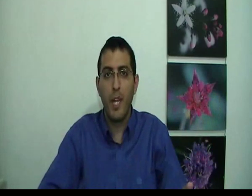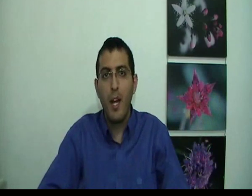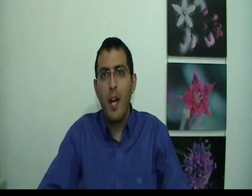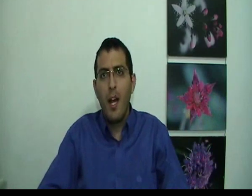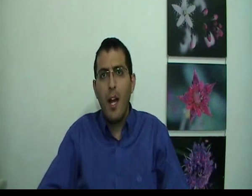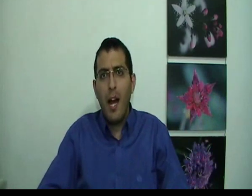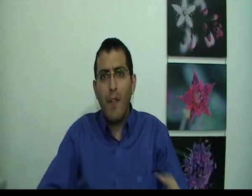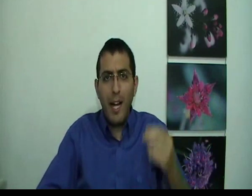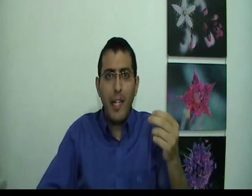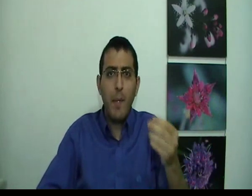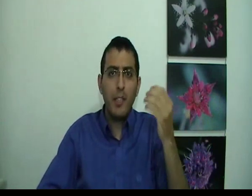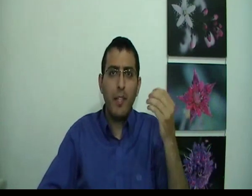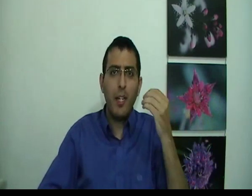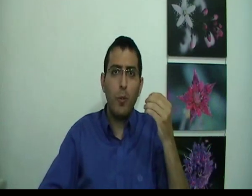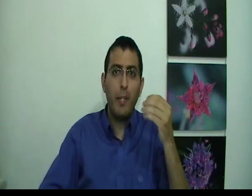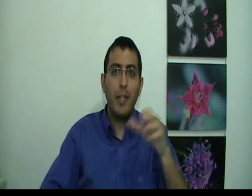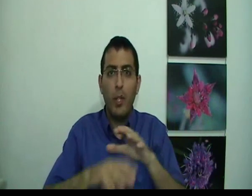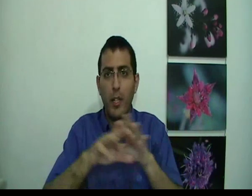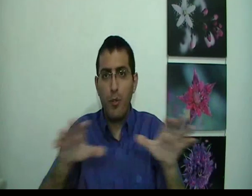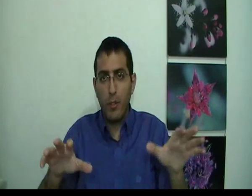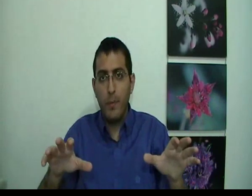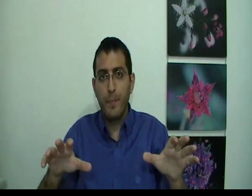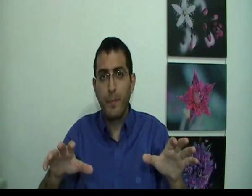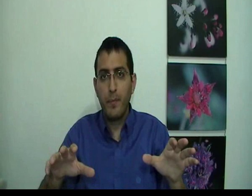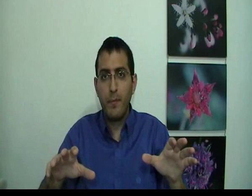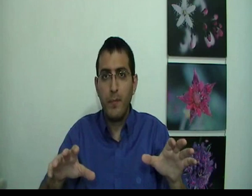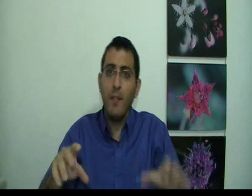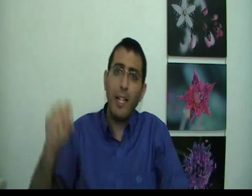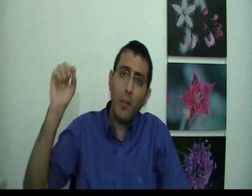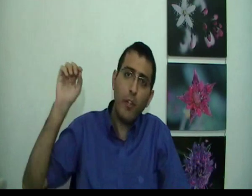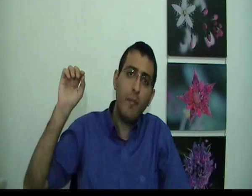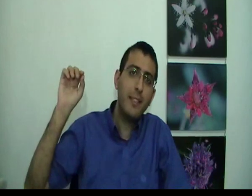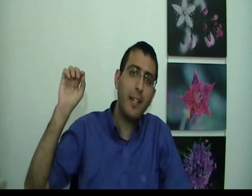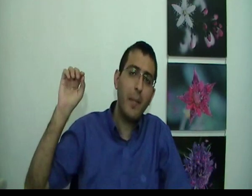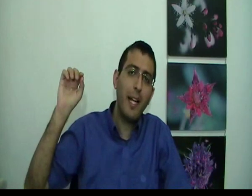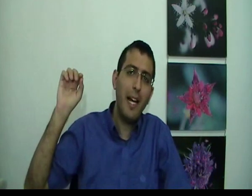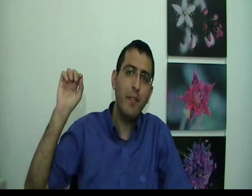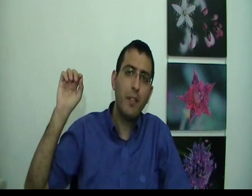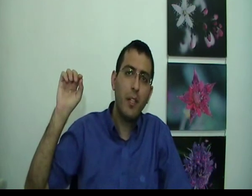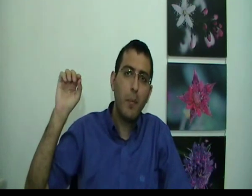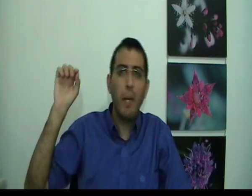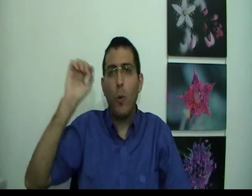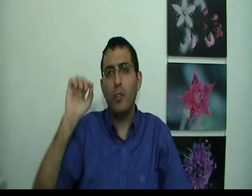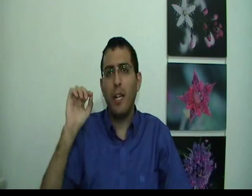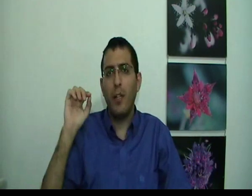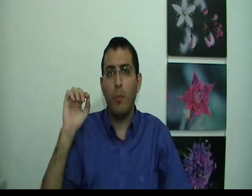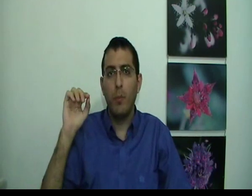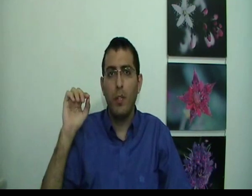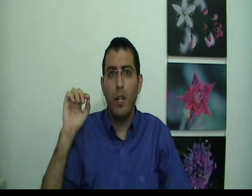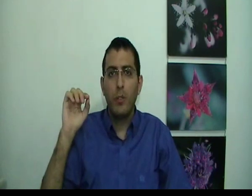אבל אם עכשיו אנחנו, בן אדם הולך לישון, ואנחנו עכשיו מסתכלים עליו מחוץ לחלום, זאת